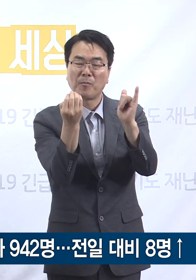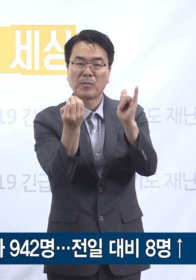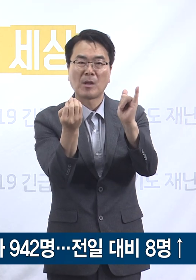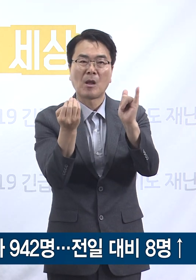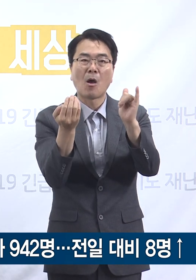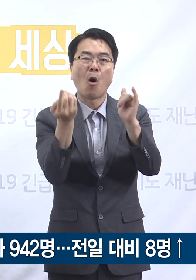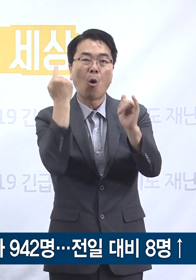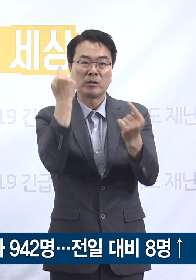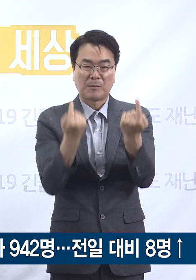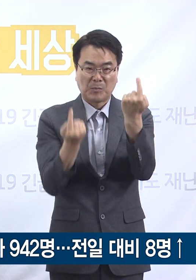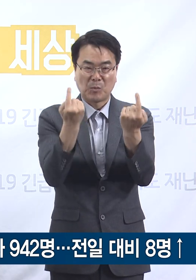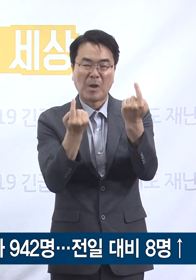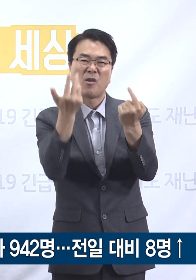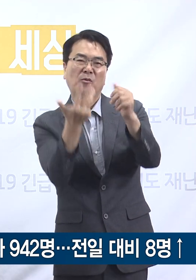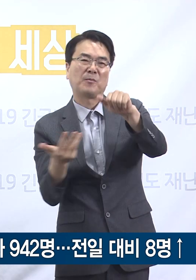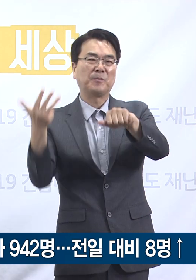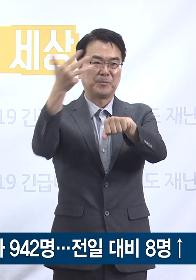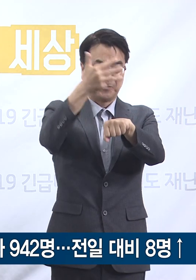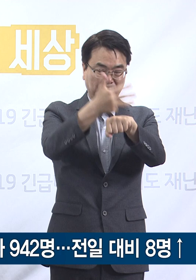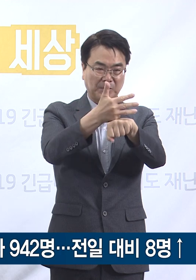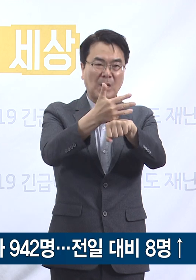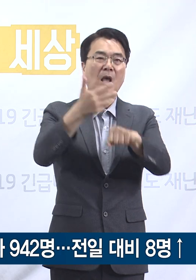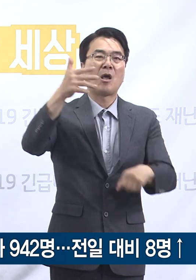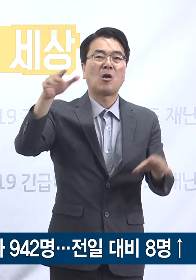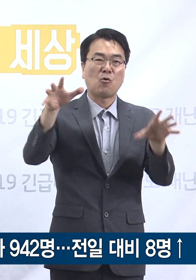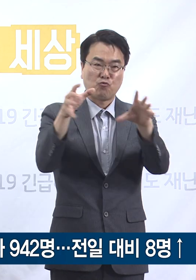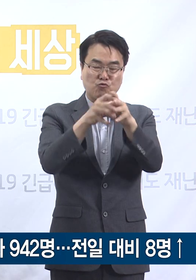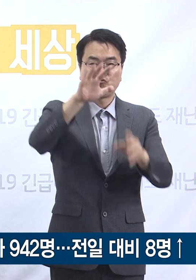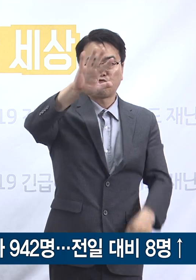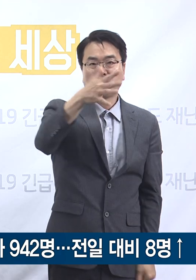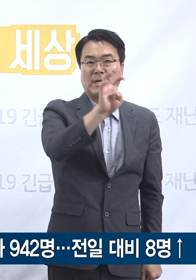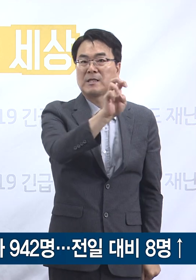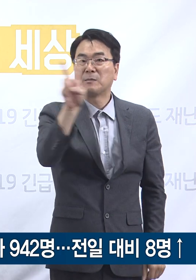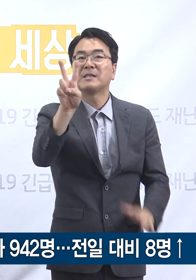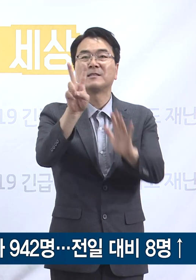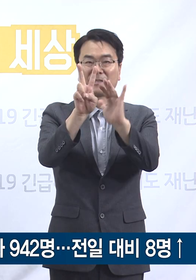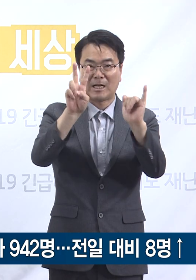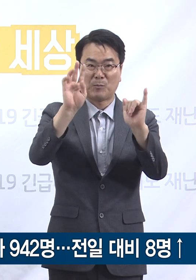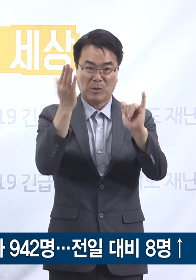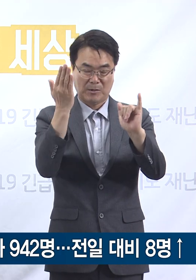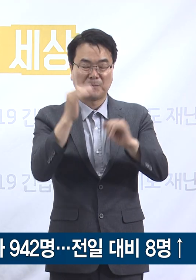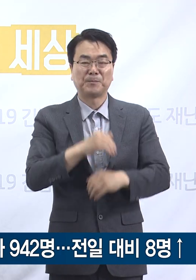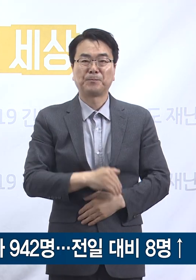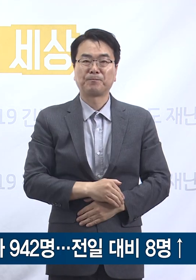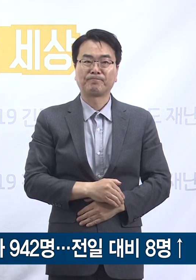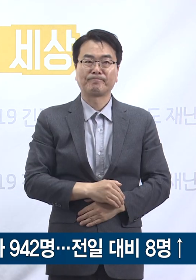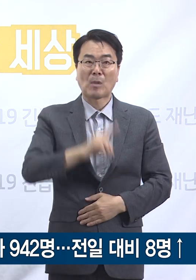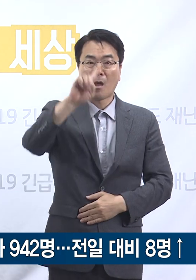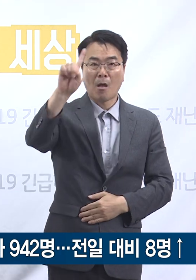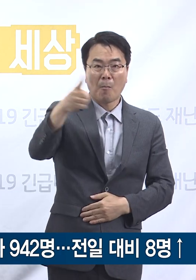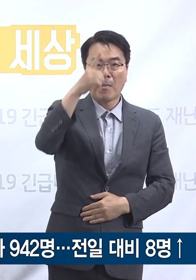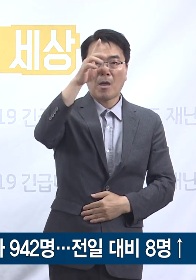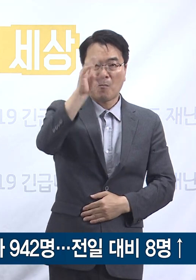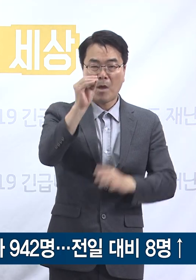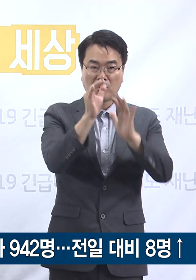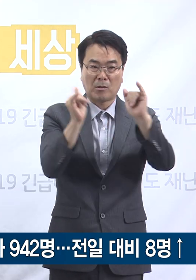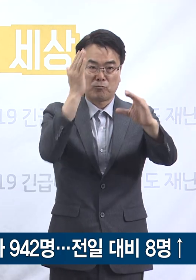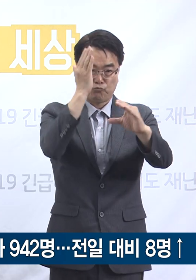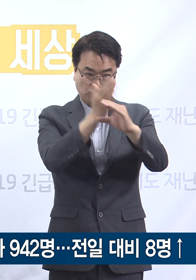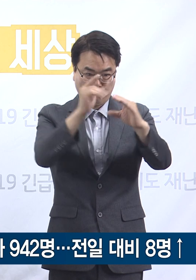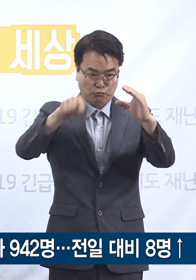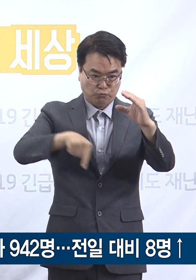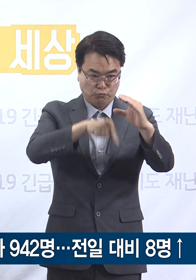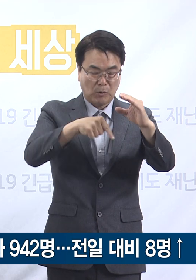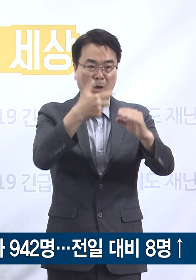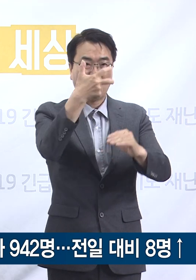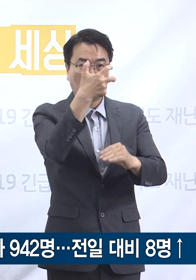오전 0시 대비 8명이 증가한 총 942명입니다. 인구 100만명당 확진자 발생 수는